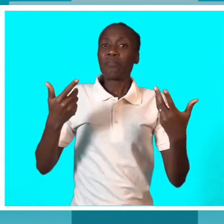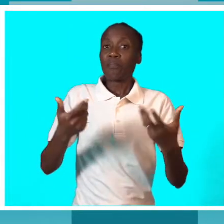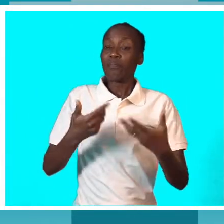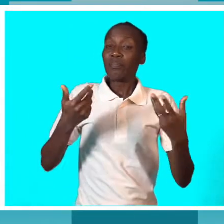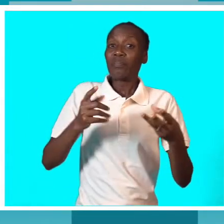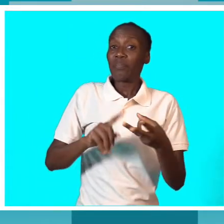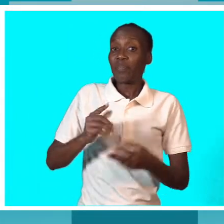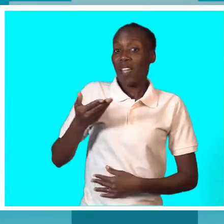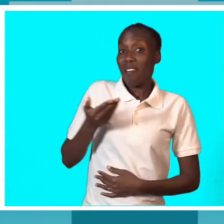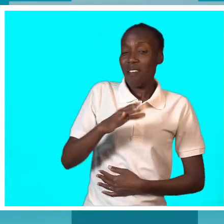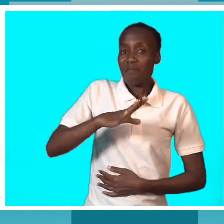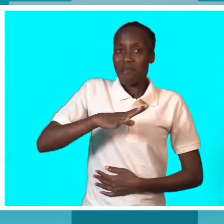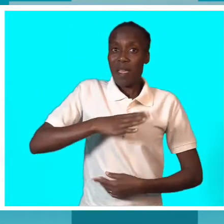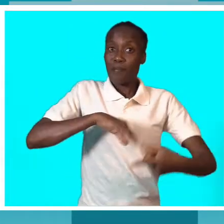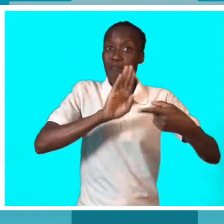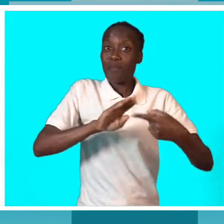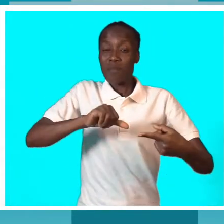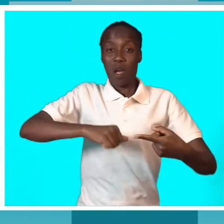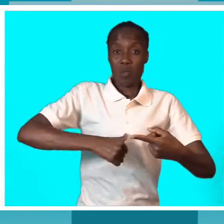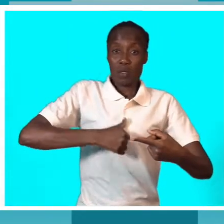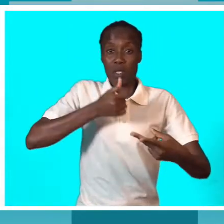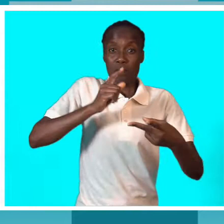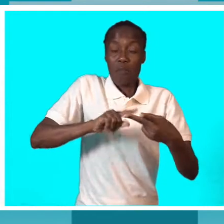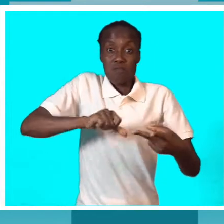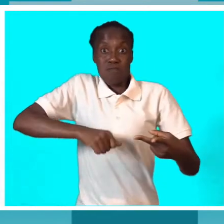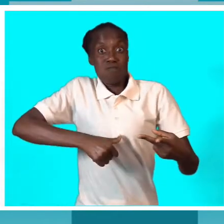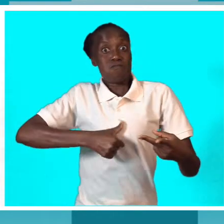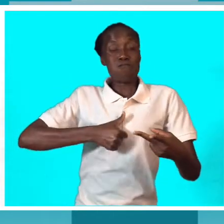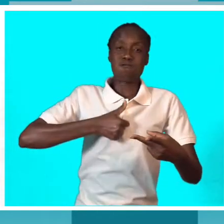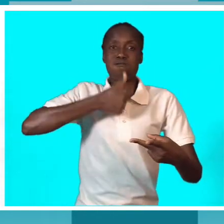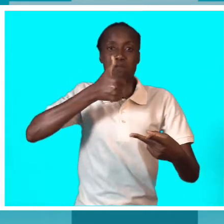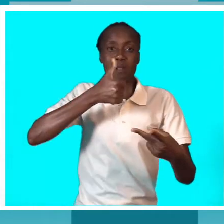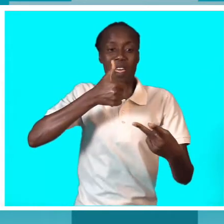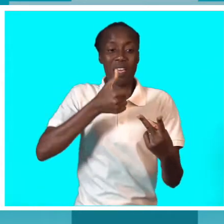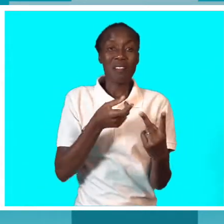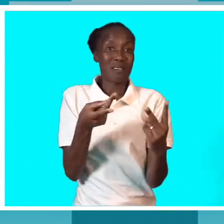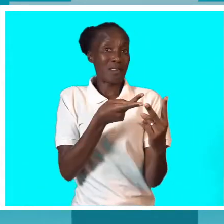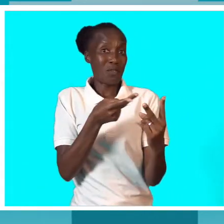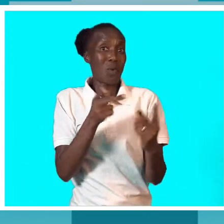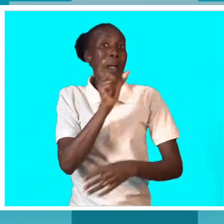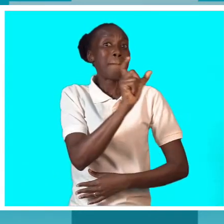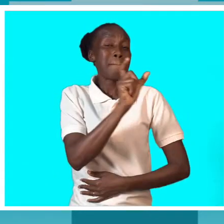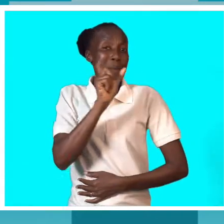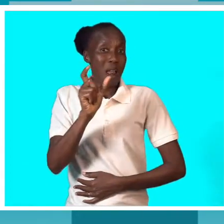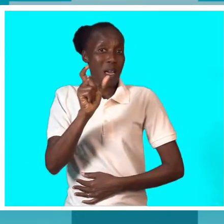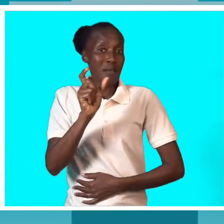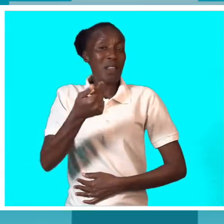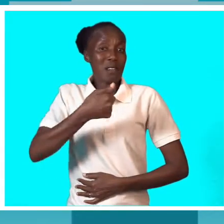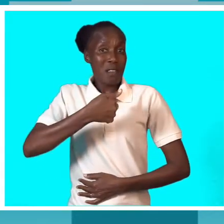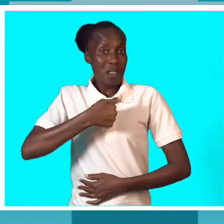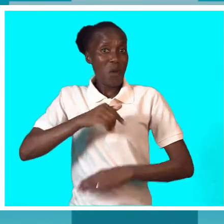superação são palavras que se seguem. Se eu estiver com uma autoestima alta, significa que